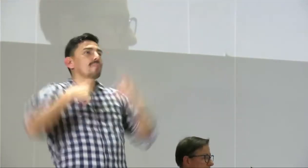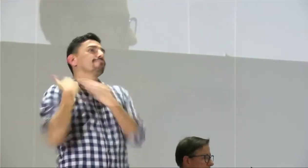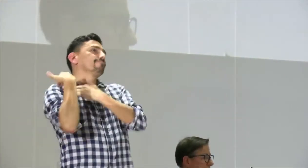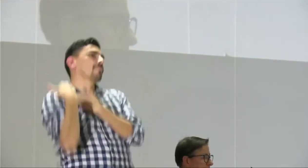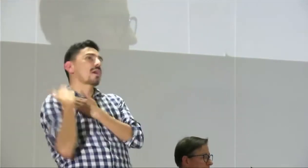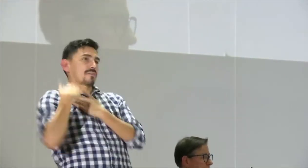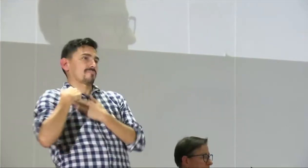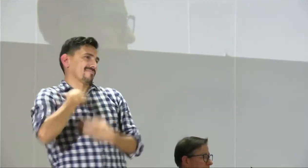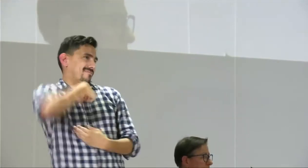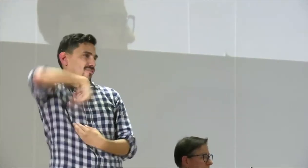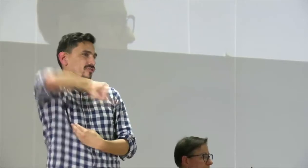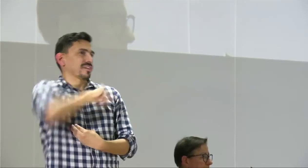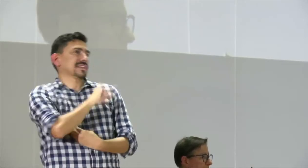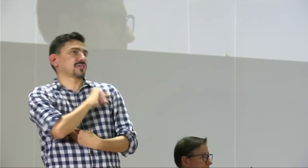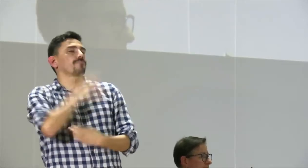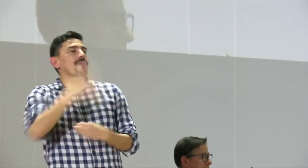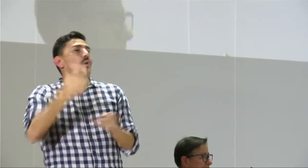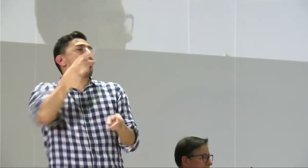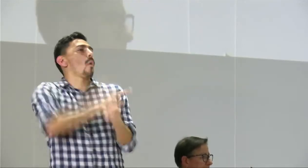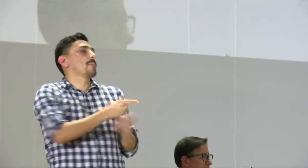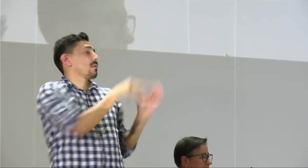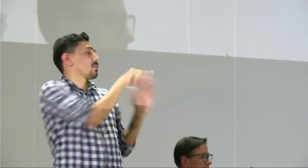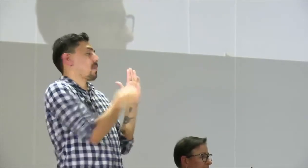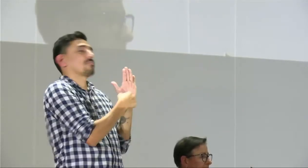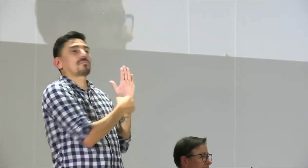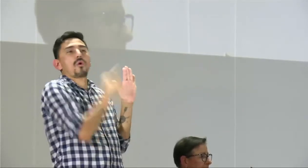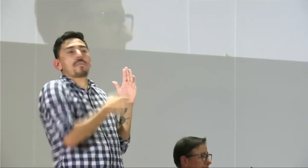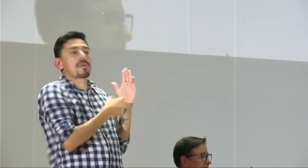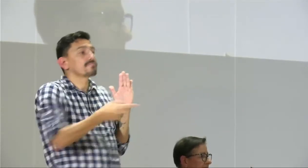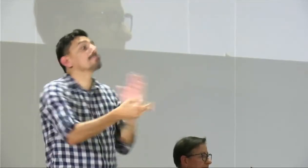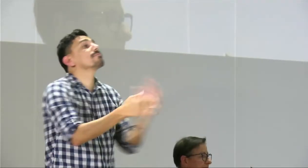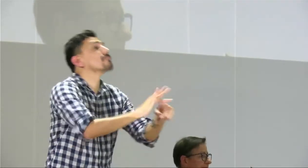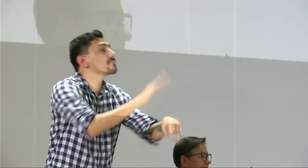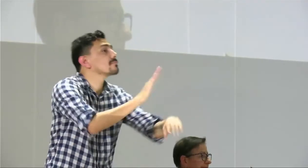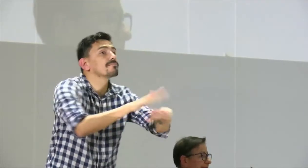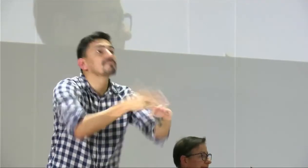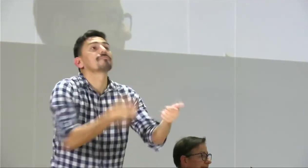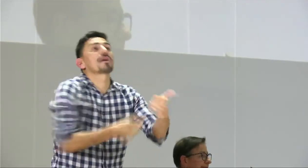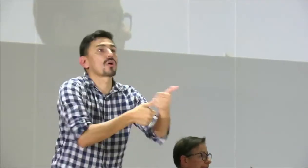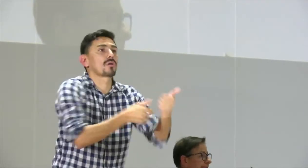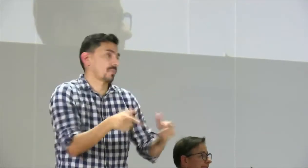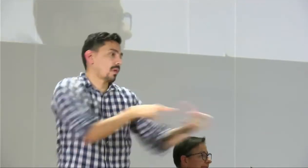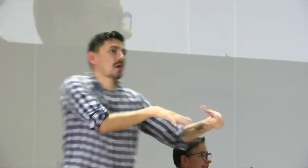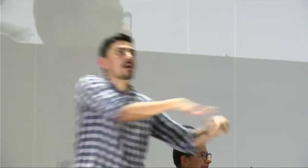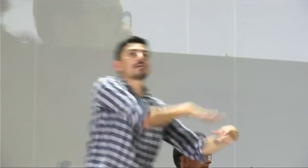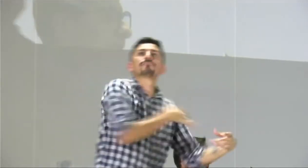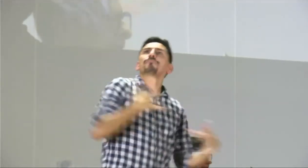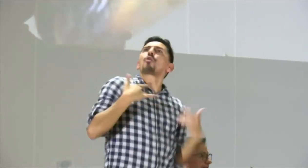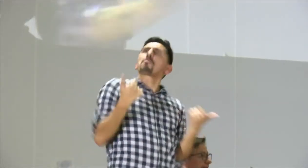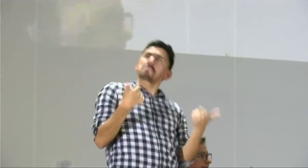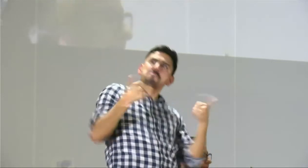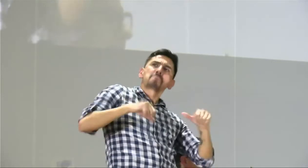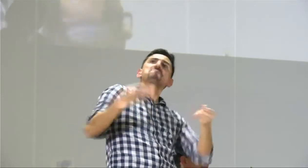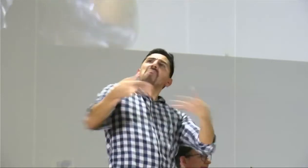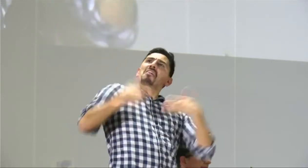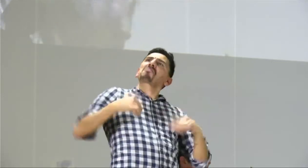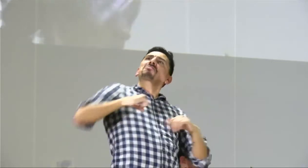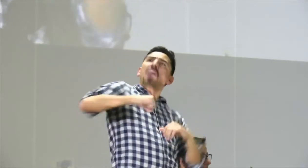responsable ahí está el insor de dar el cumplimiento al decreto pero la sociedad civil es quien tiene el derecho